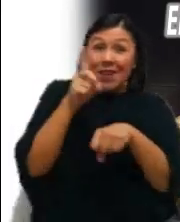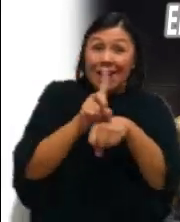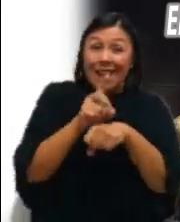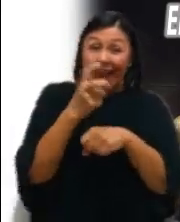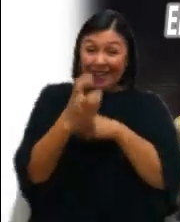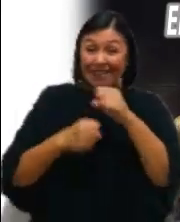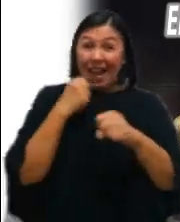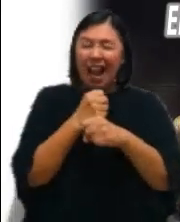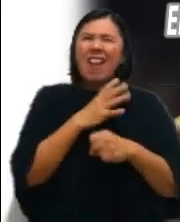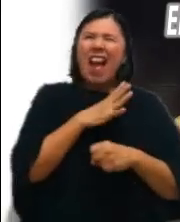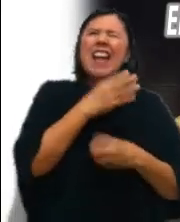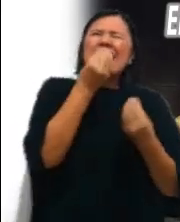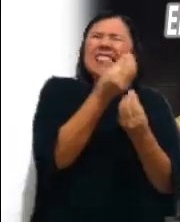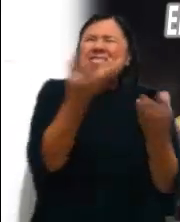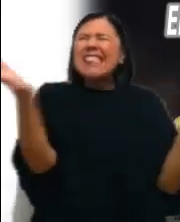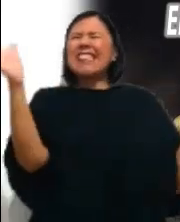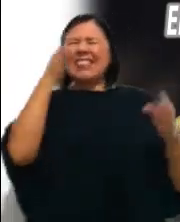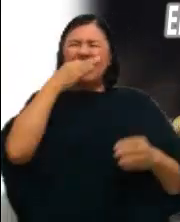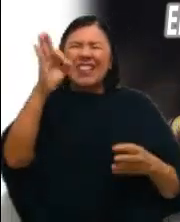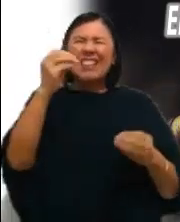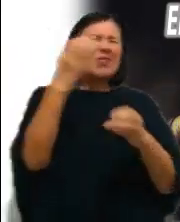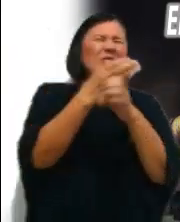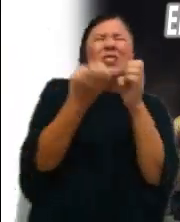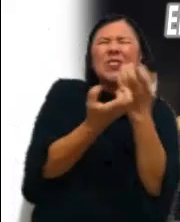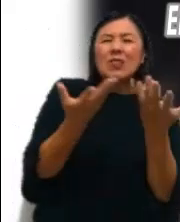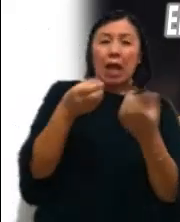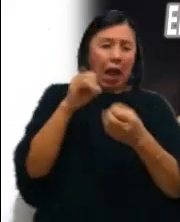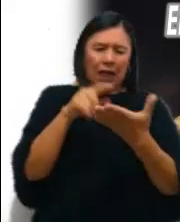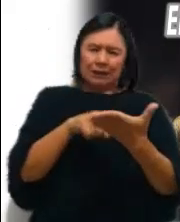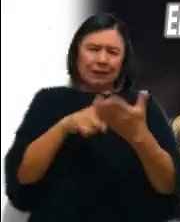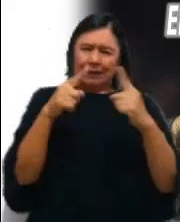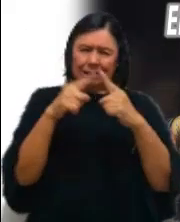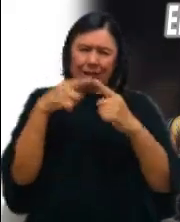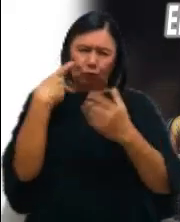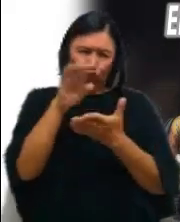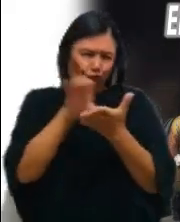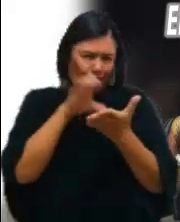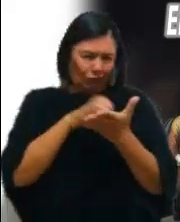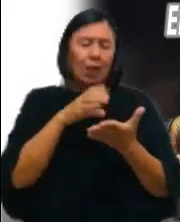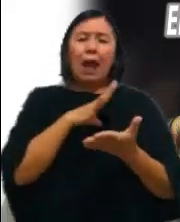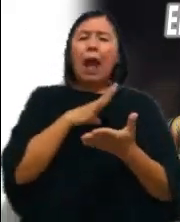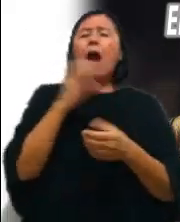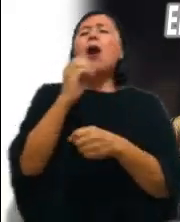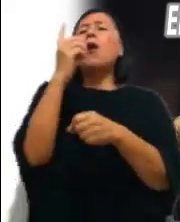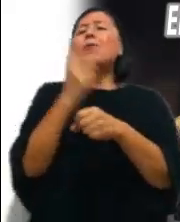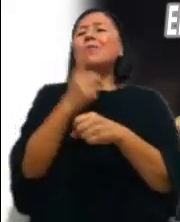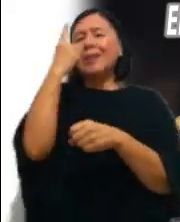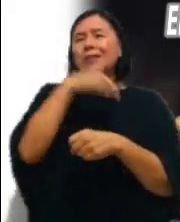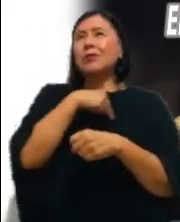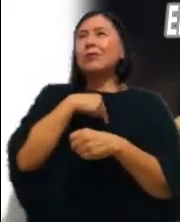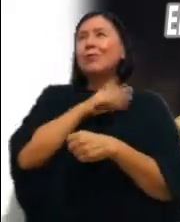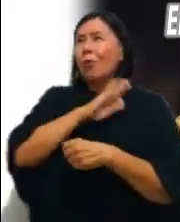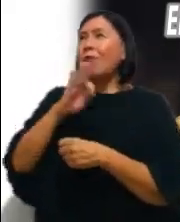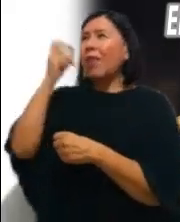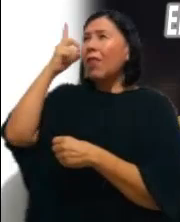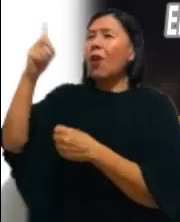y acontecimientos y litúrgicamente tenemos la oportunidad de ponernos delante de Dios al inicio de